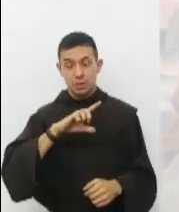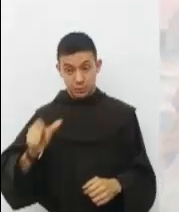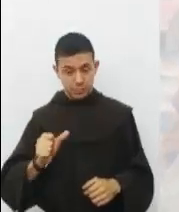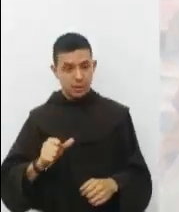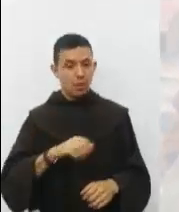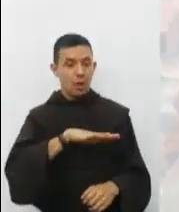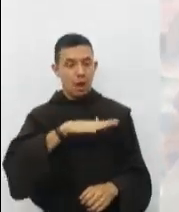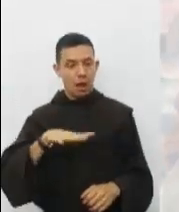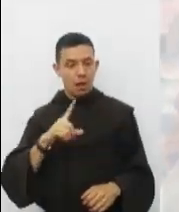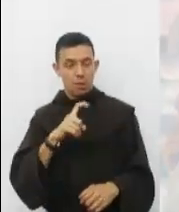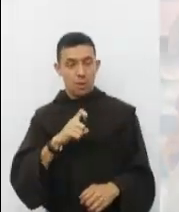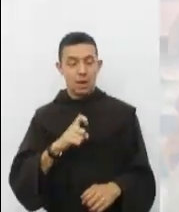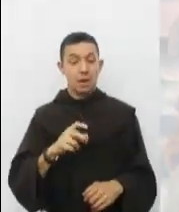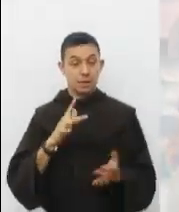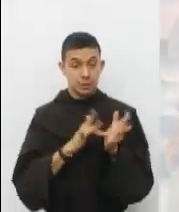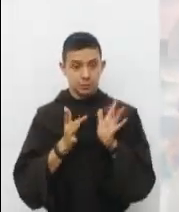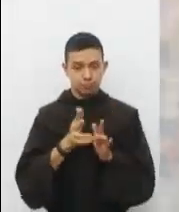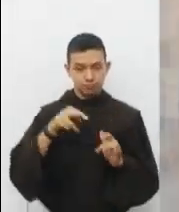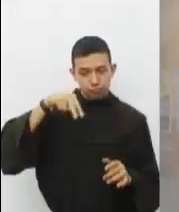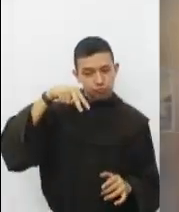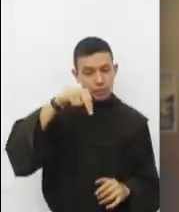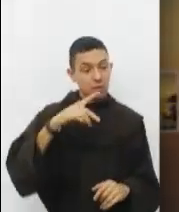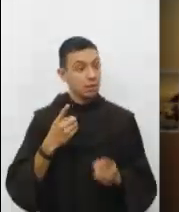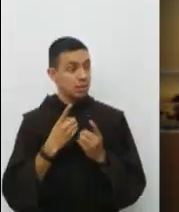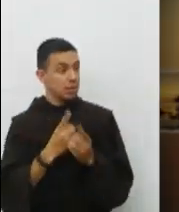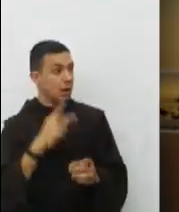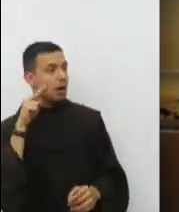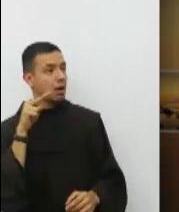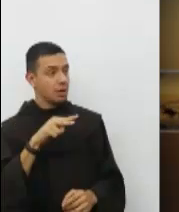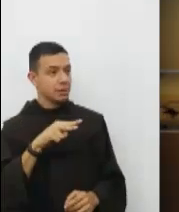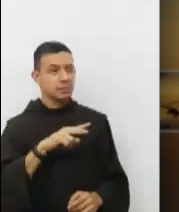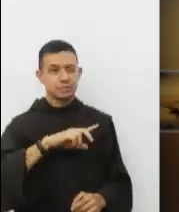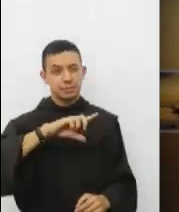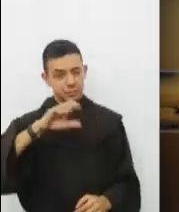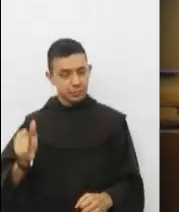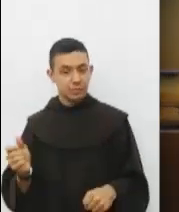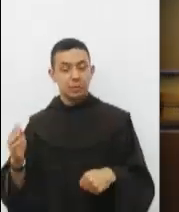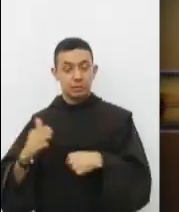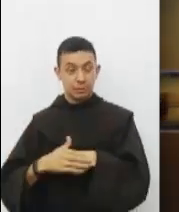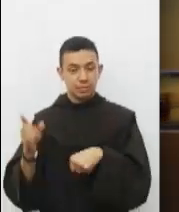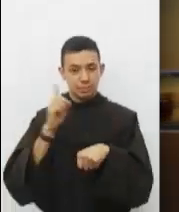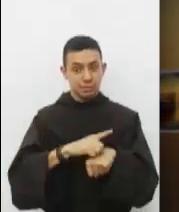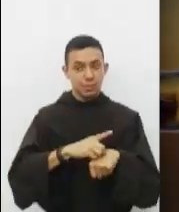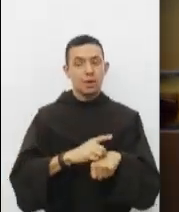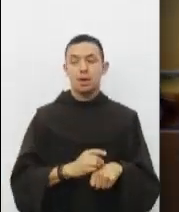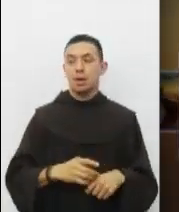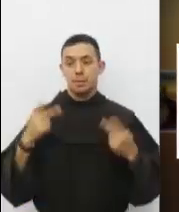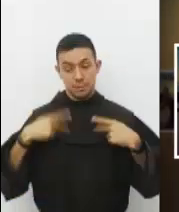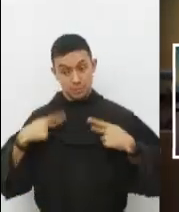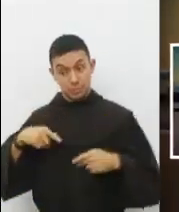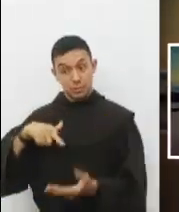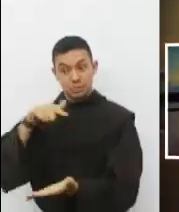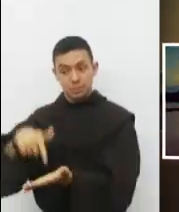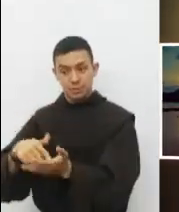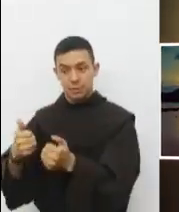siguiente la multitud, que estaba en la otra orilla del lago, se dio cuenta de que allí no había más que una sola barca y que Jesús no se había